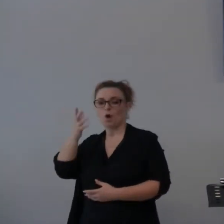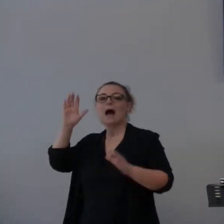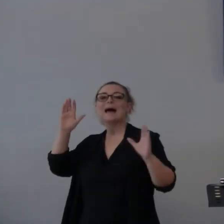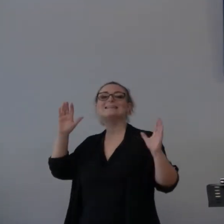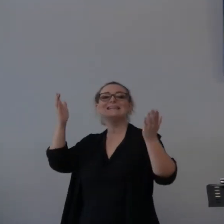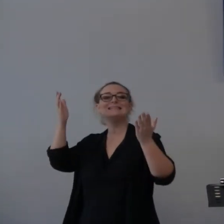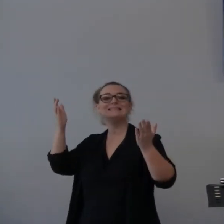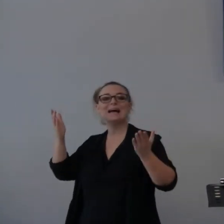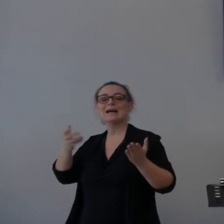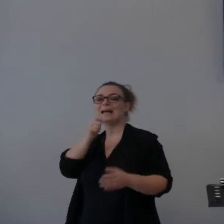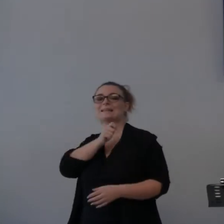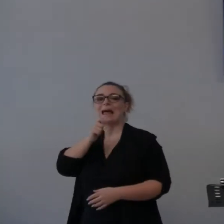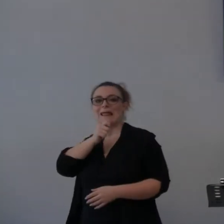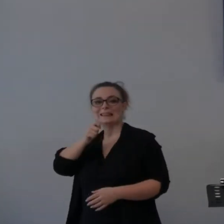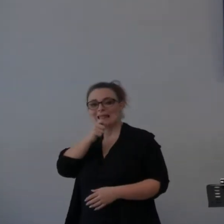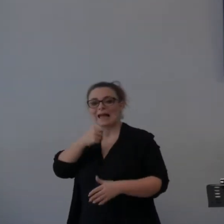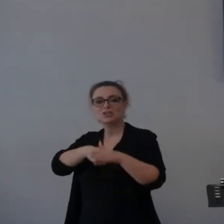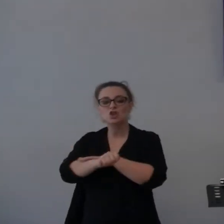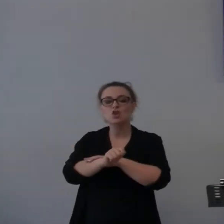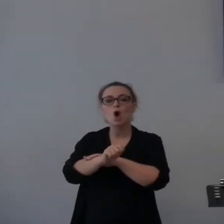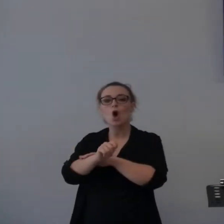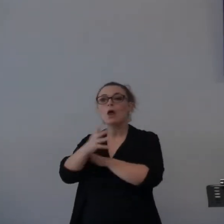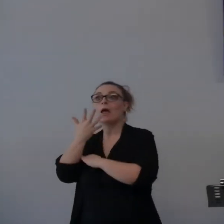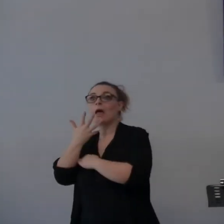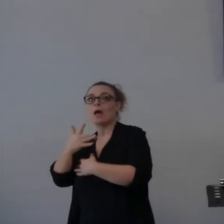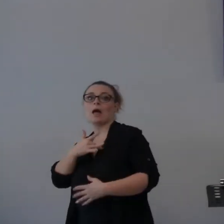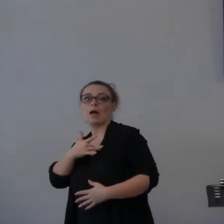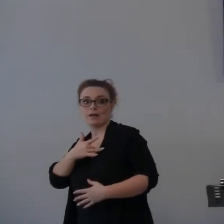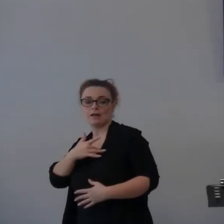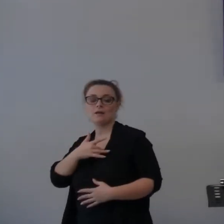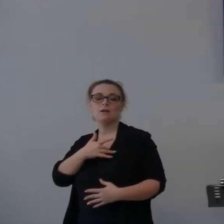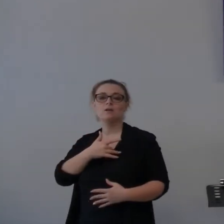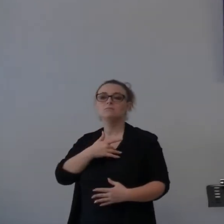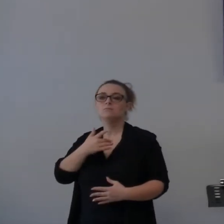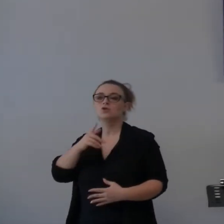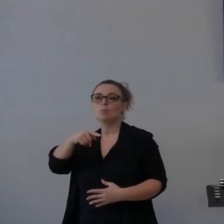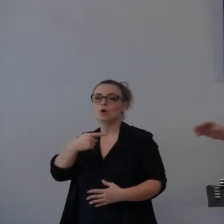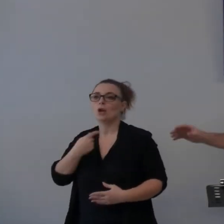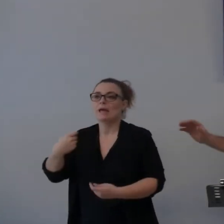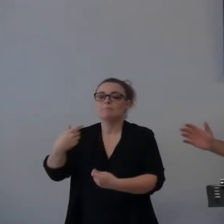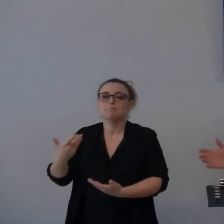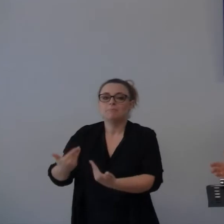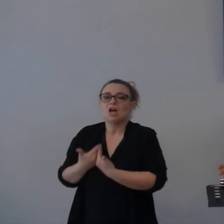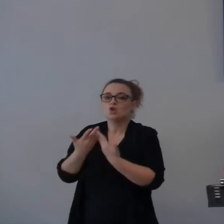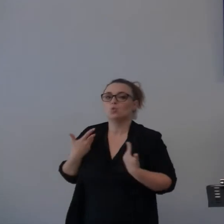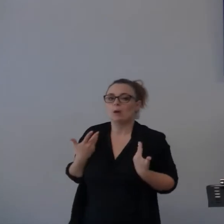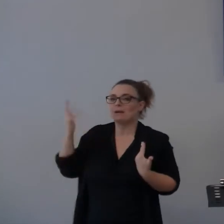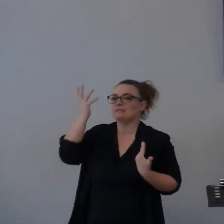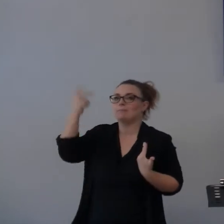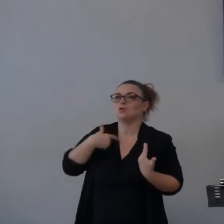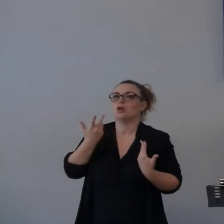o cantante, non ci aiuta ad affrontare un conflitto tra me e mia moglie.